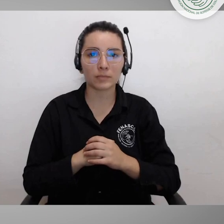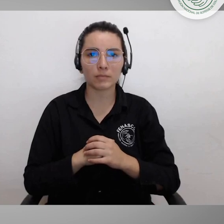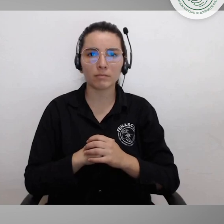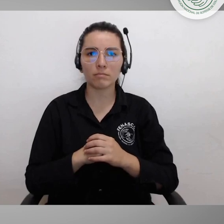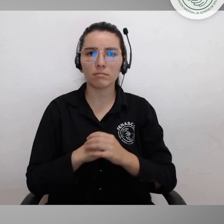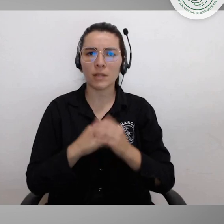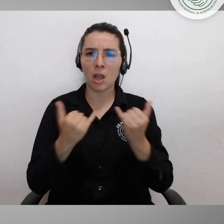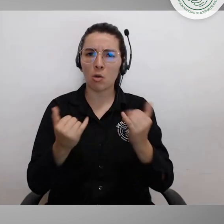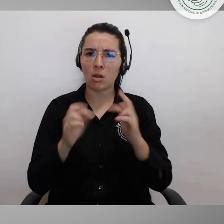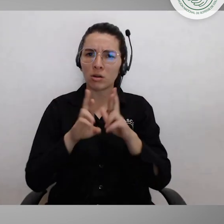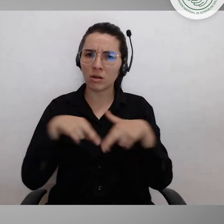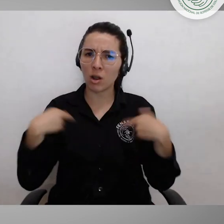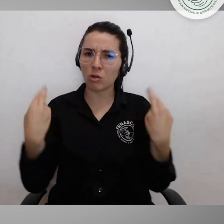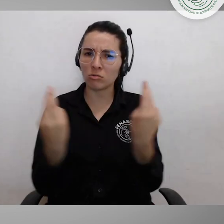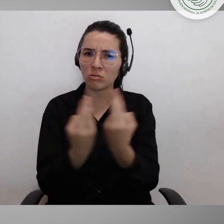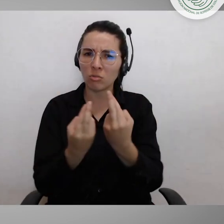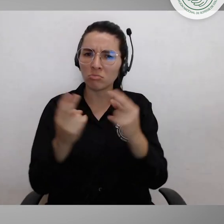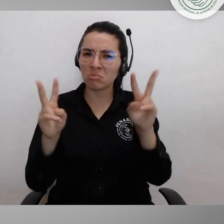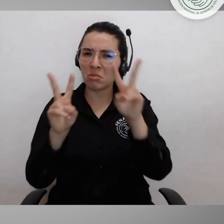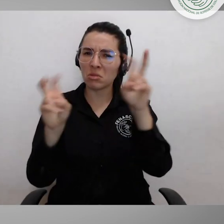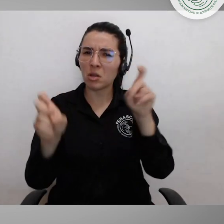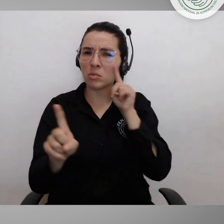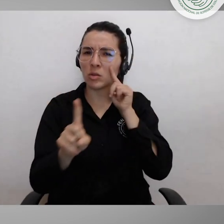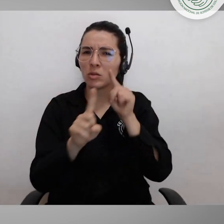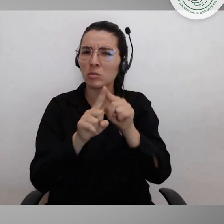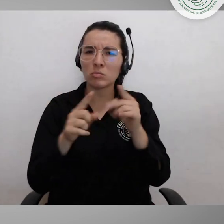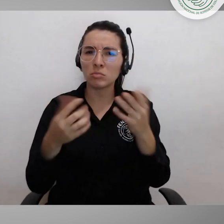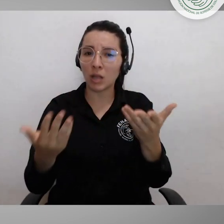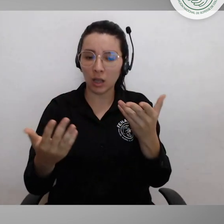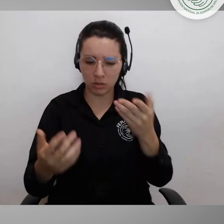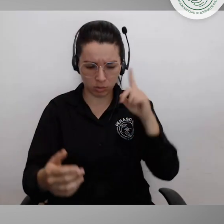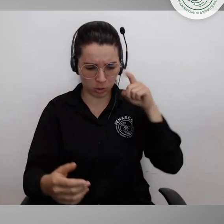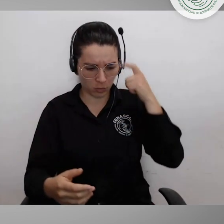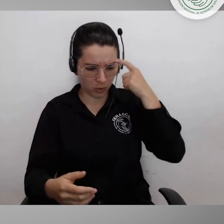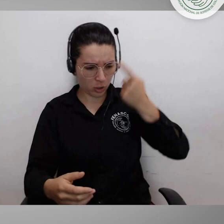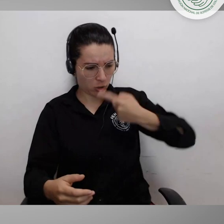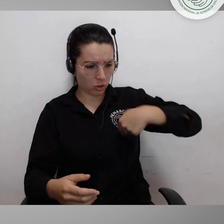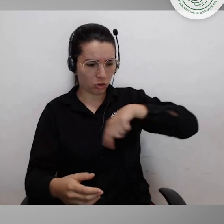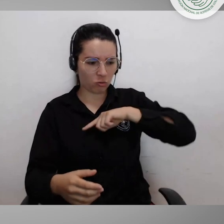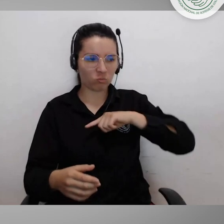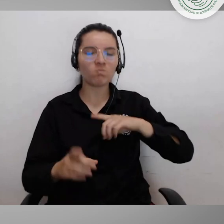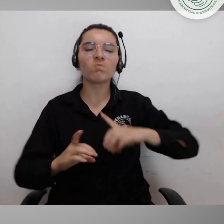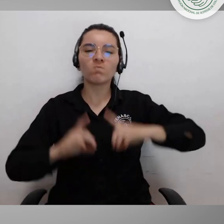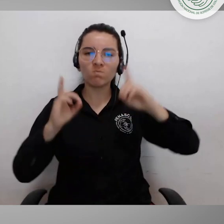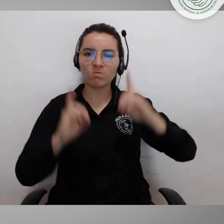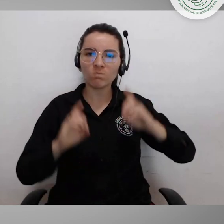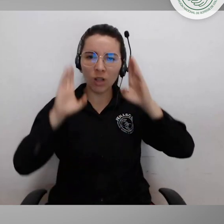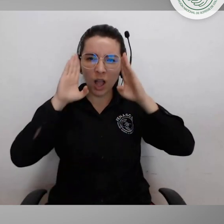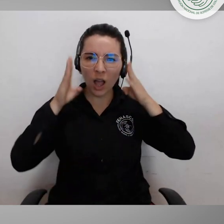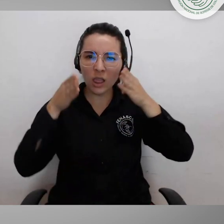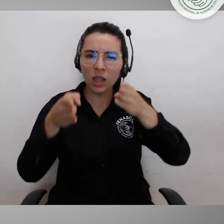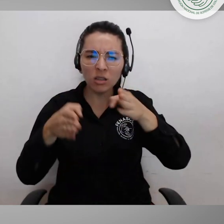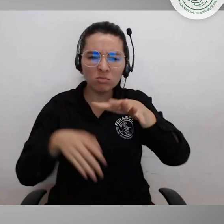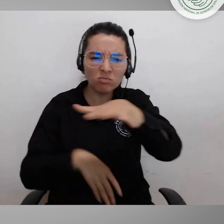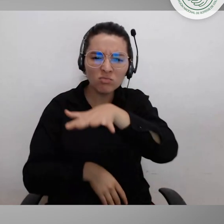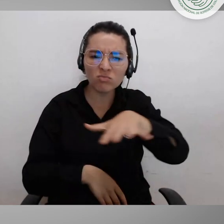Pero el tema que nos asiste aquí tiene que ver con la población que nosotros decidimos atender